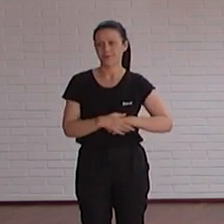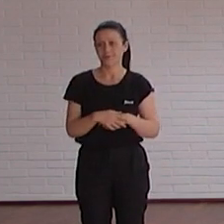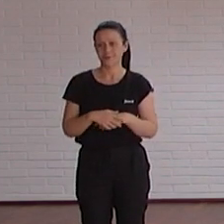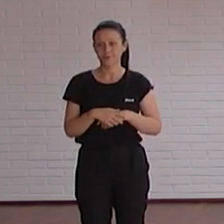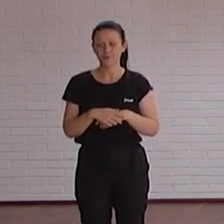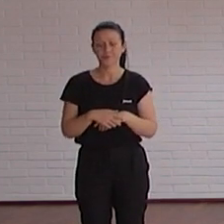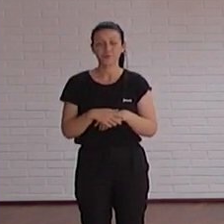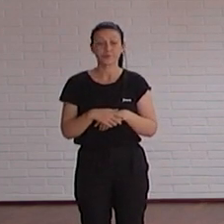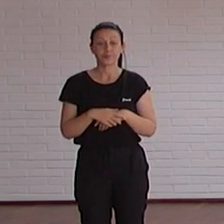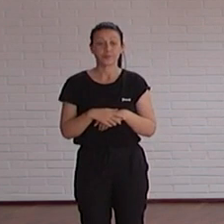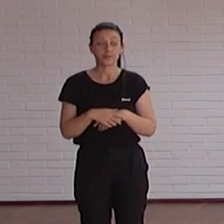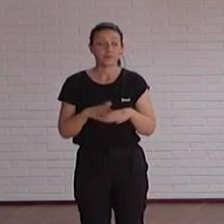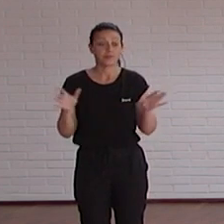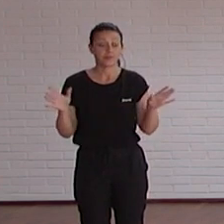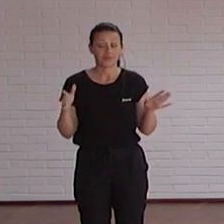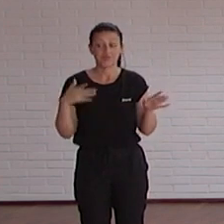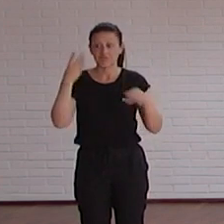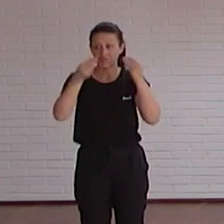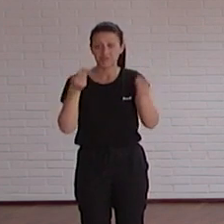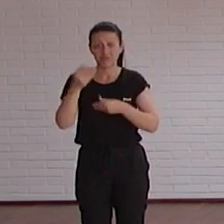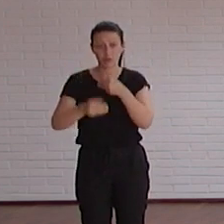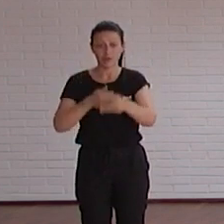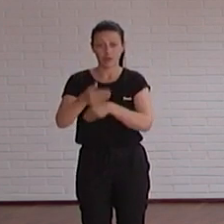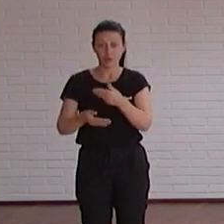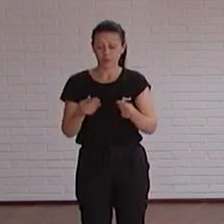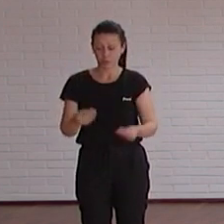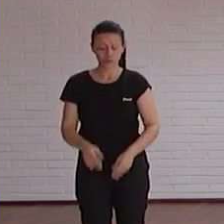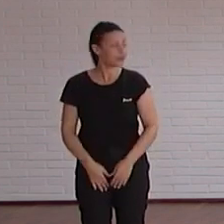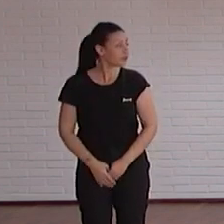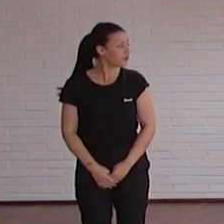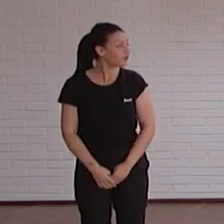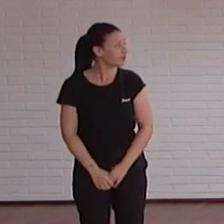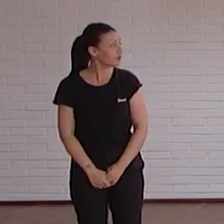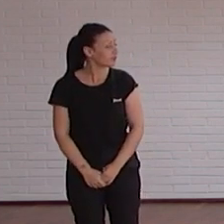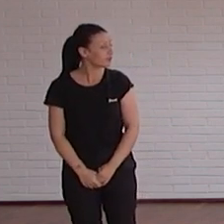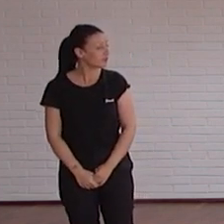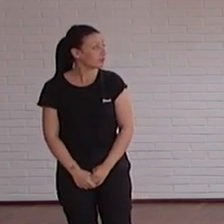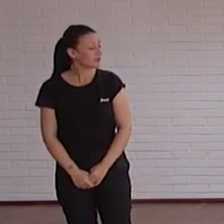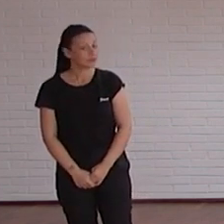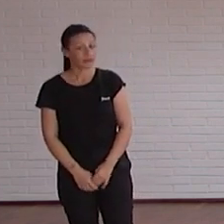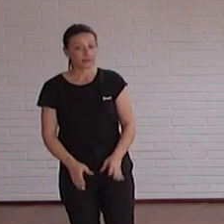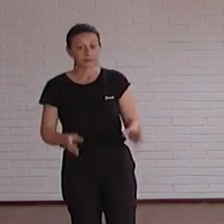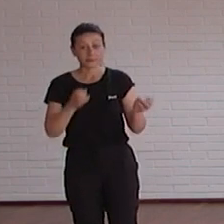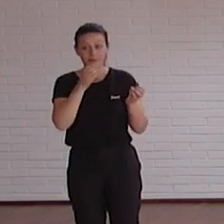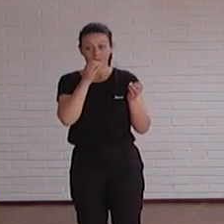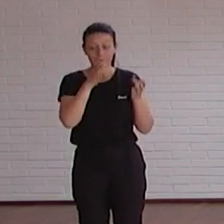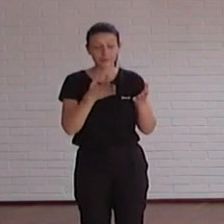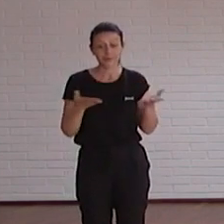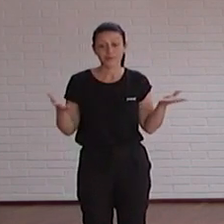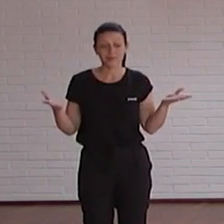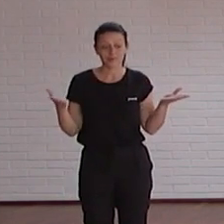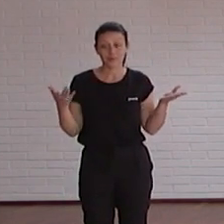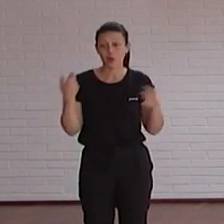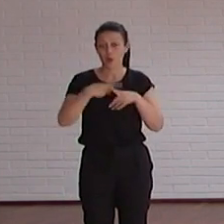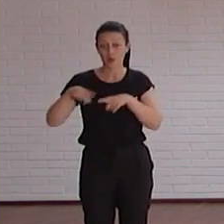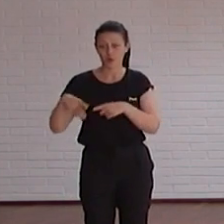corrijas entonces creo que se está avanzando mucho en este aspecto vale bien pues nada muchas